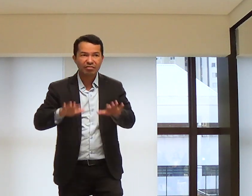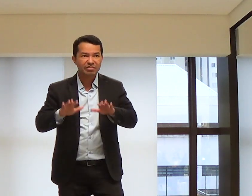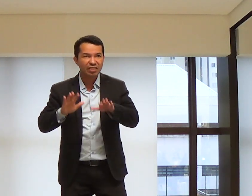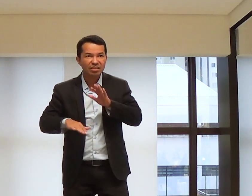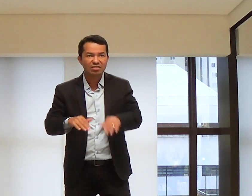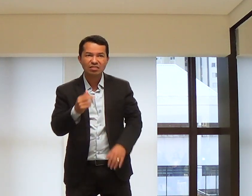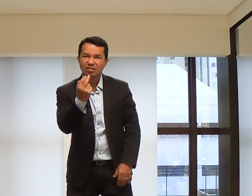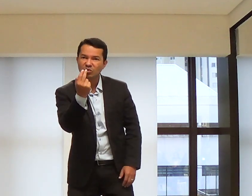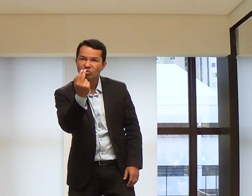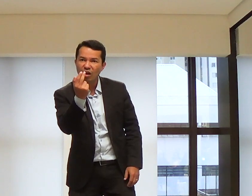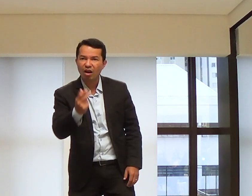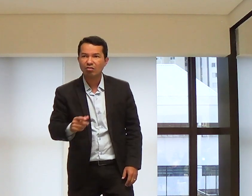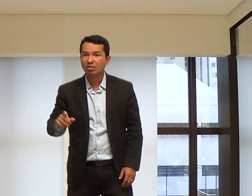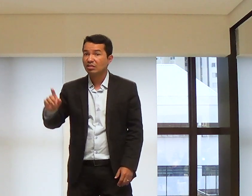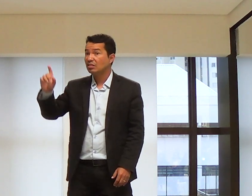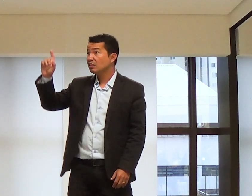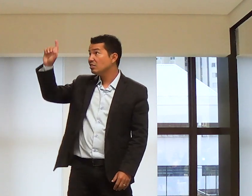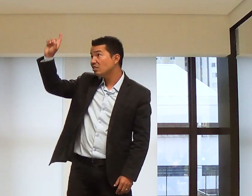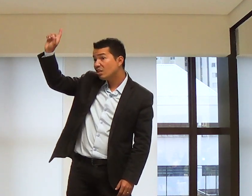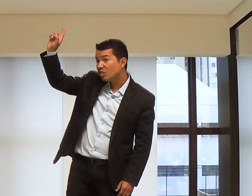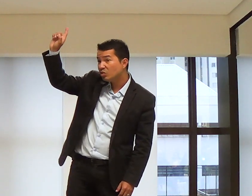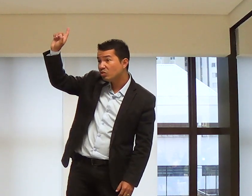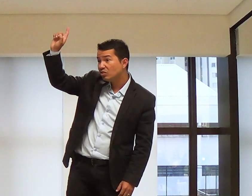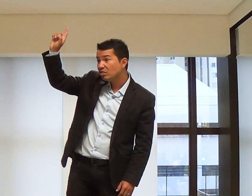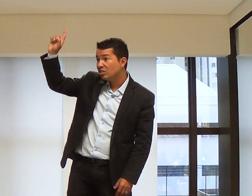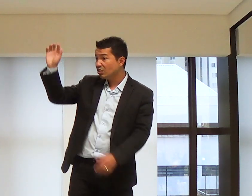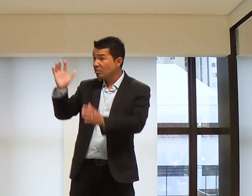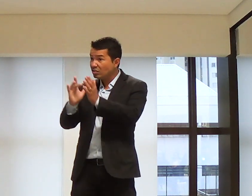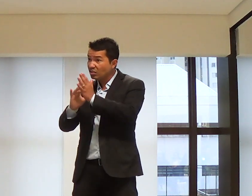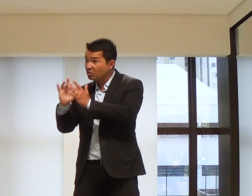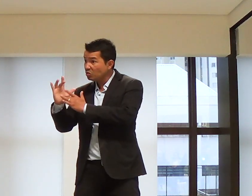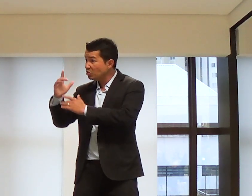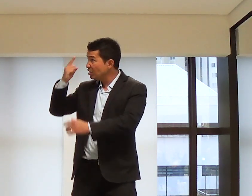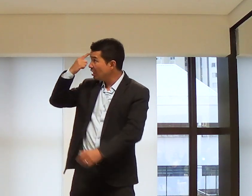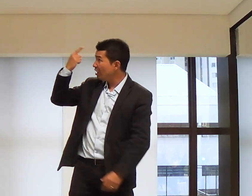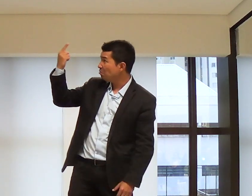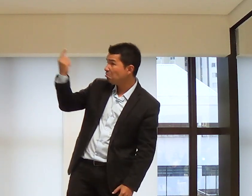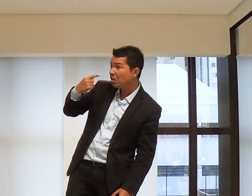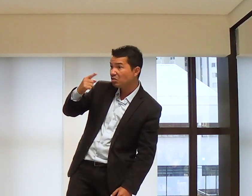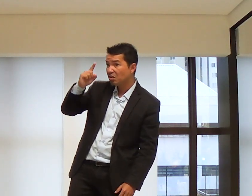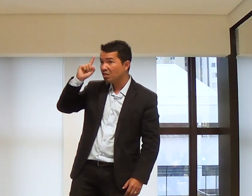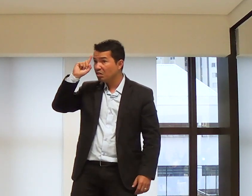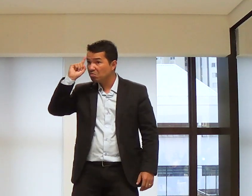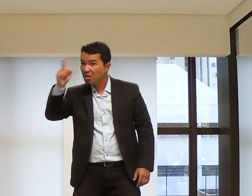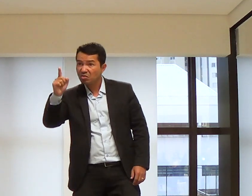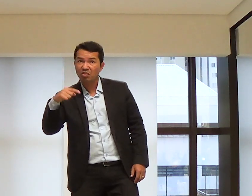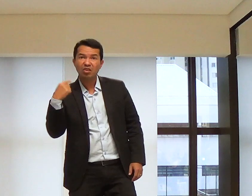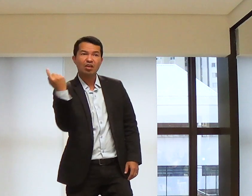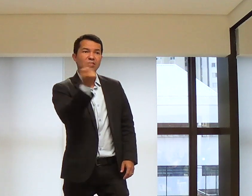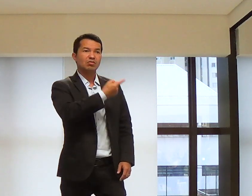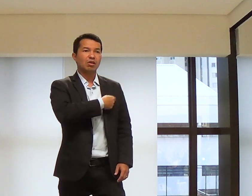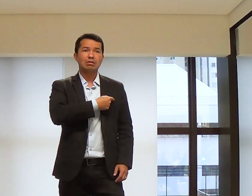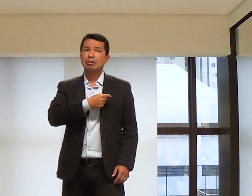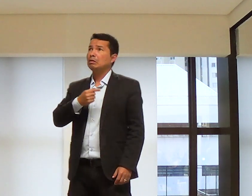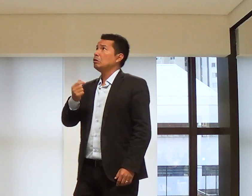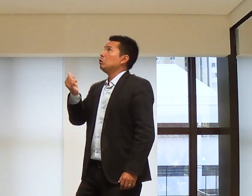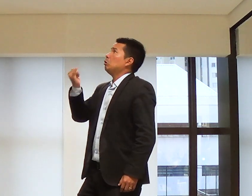E às vezes, nós fazemos igualzinho. Deus nos manda. O Senhor Jesus já nos convocou.